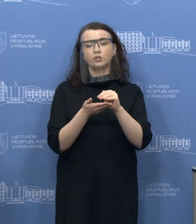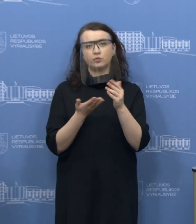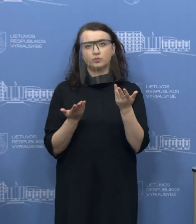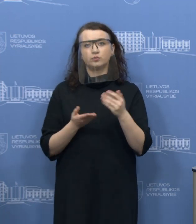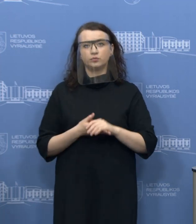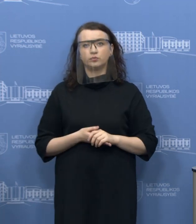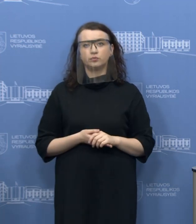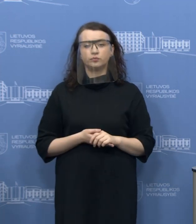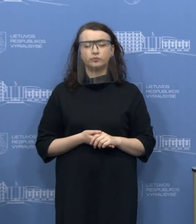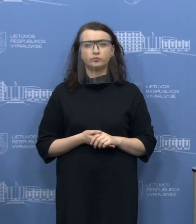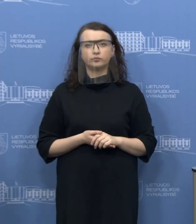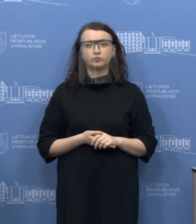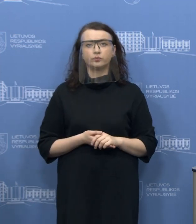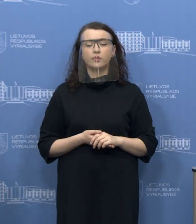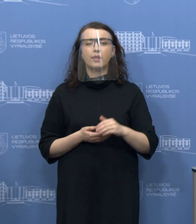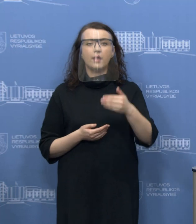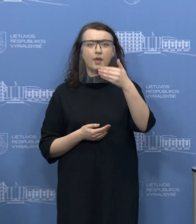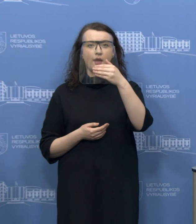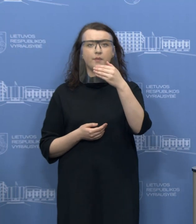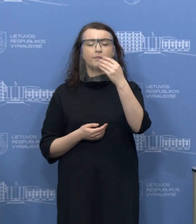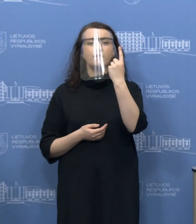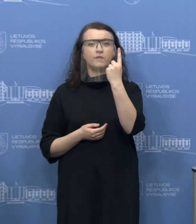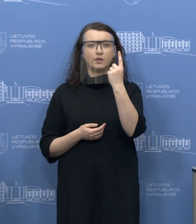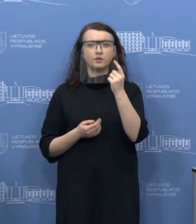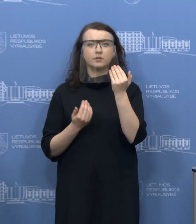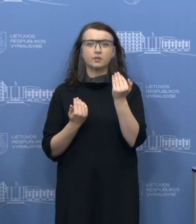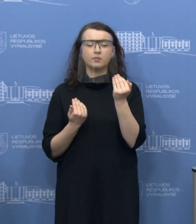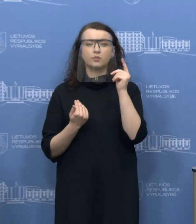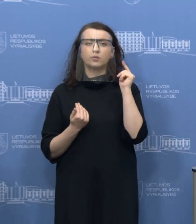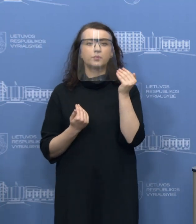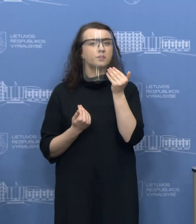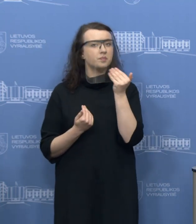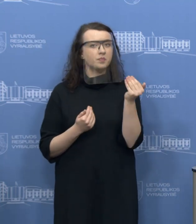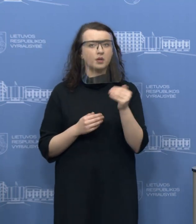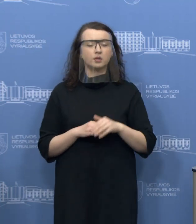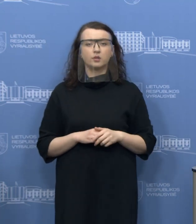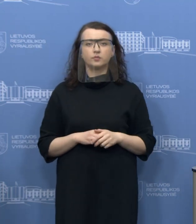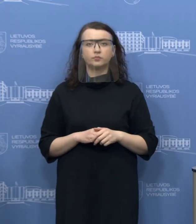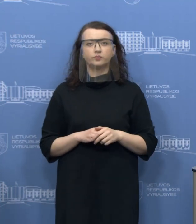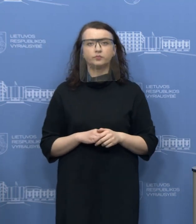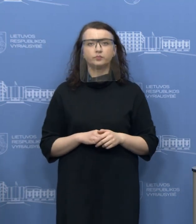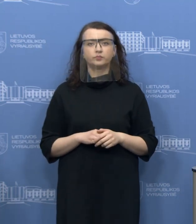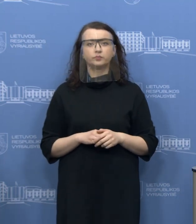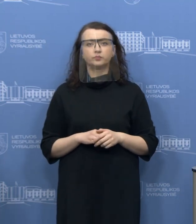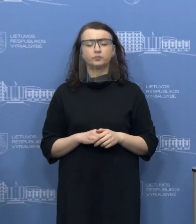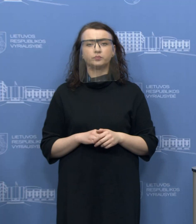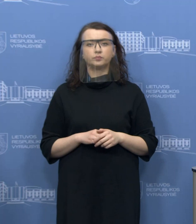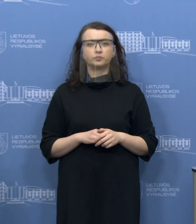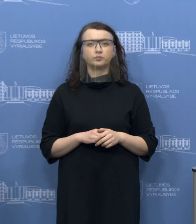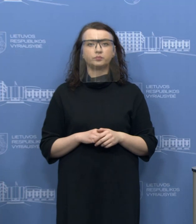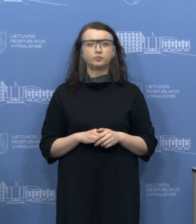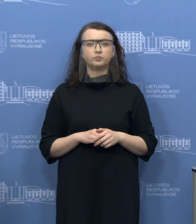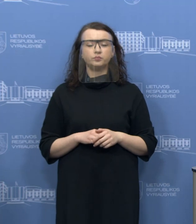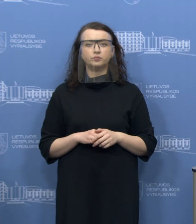planavome. Dabar M1 ruošiasi LRT. Prašau, Simona. Taip, girdisi. Taip, taip.